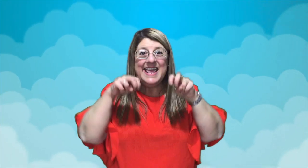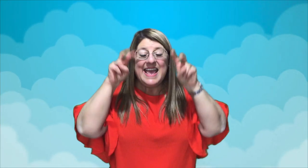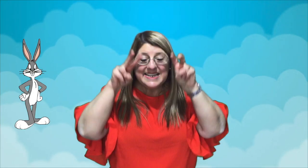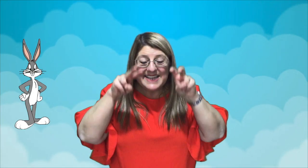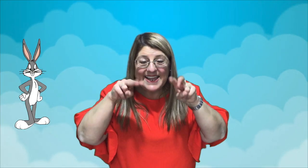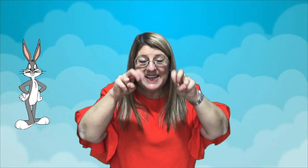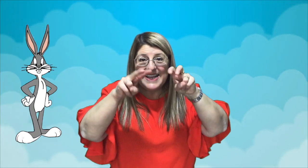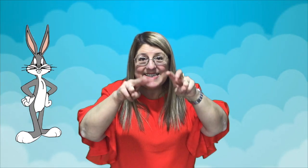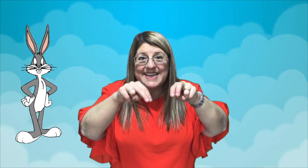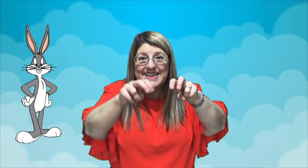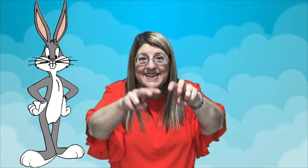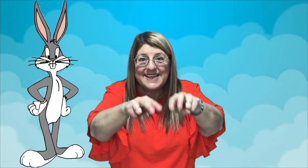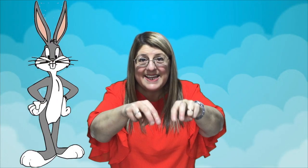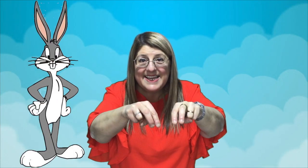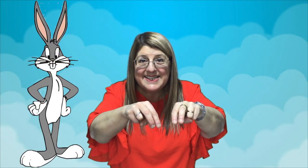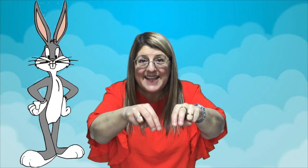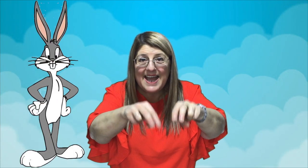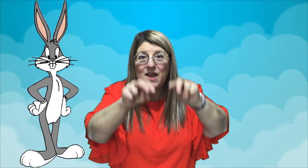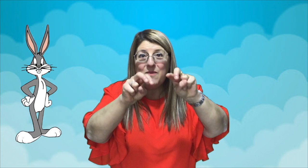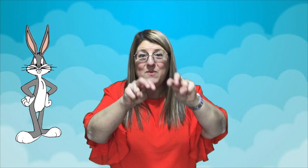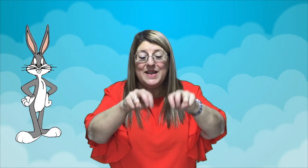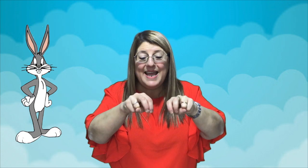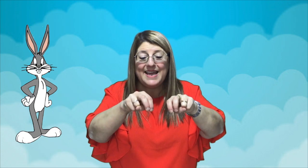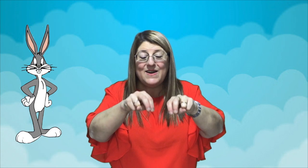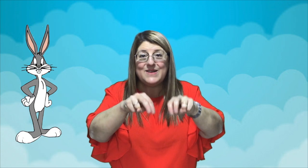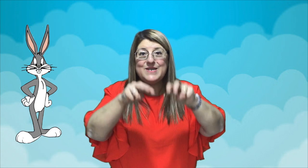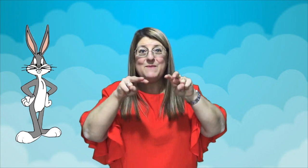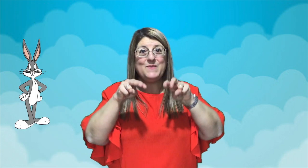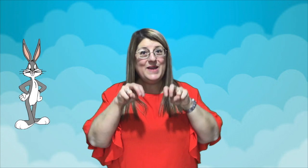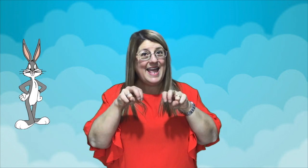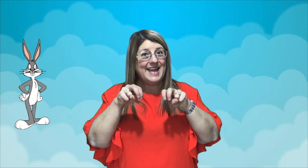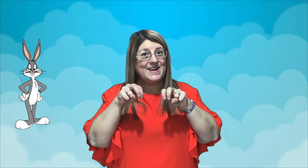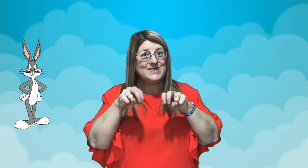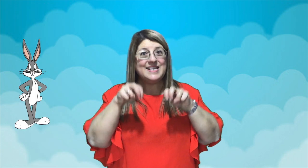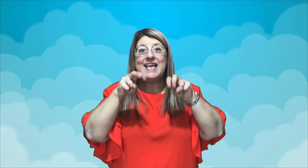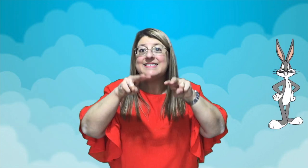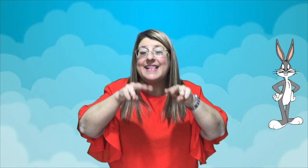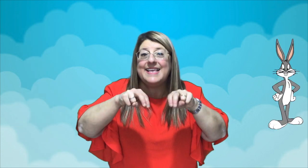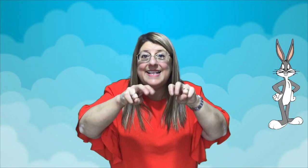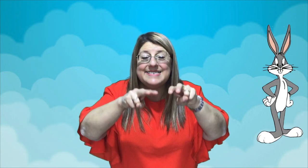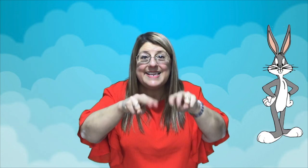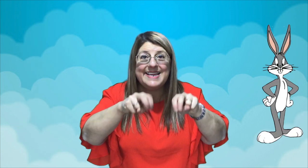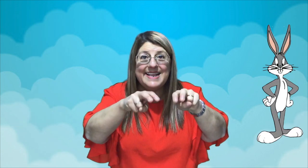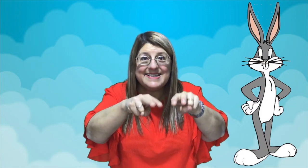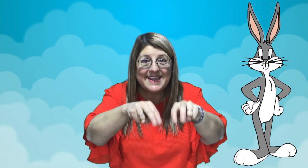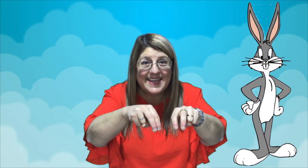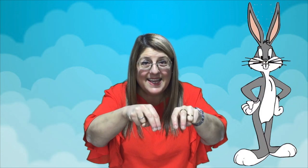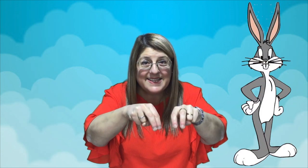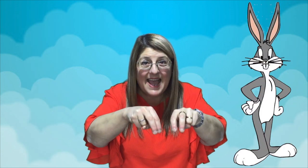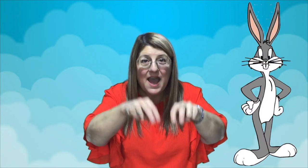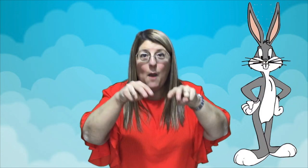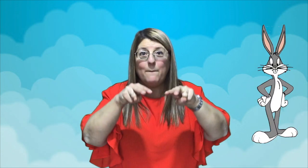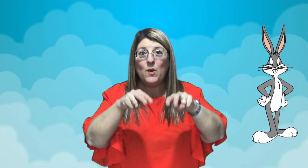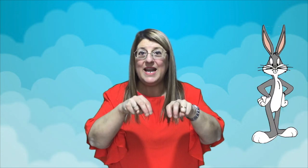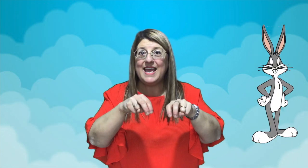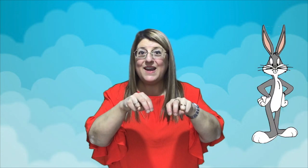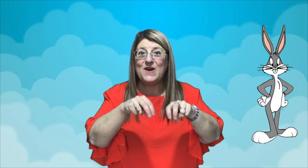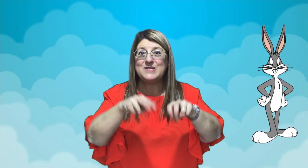Cerquita, cerquita, cerquita, muy lejos, muy lejos. Cerquita, cerquita, cerquita, muy lejos,